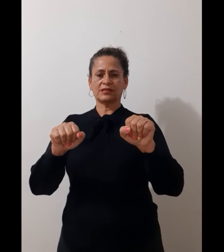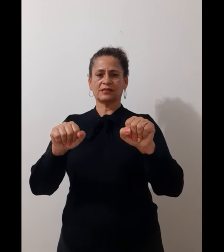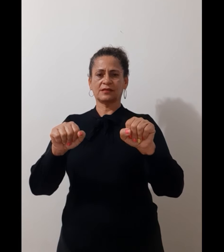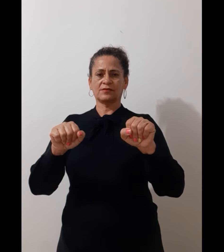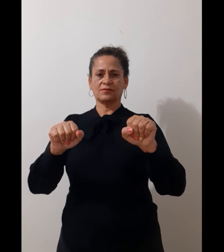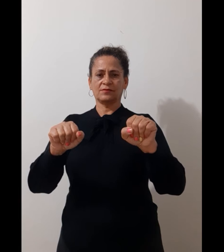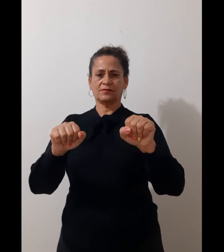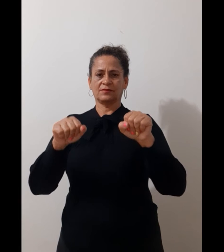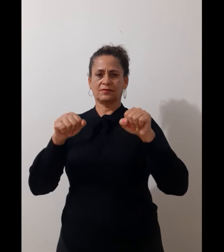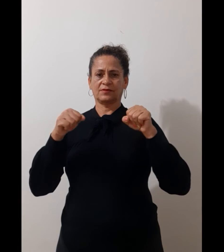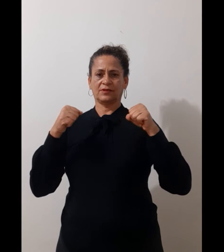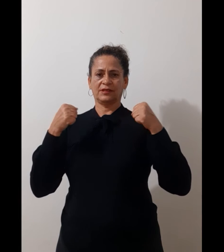Configuração. Olhe.